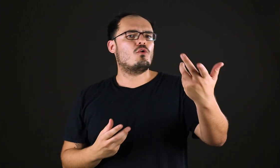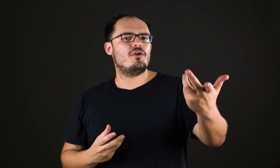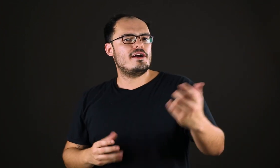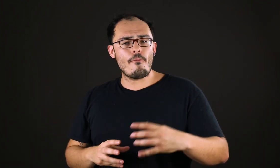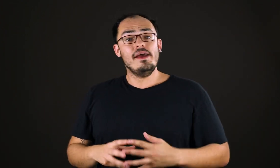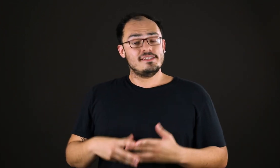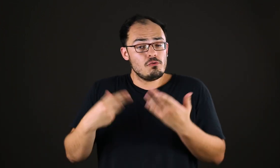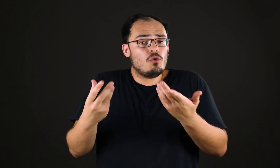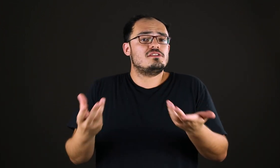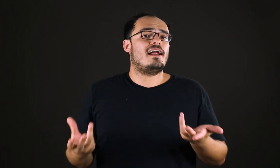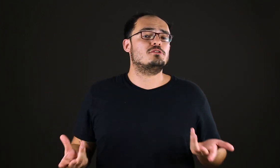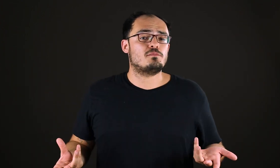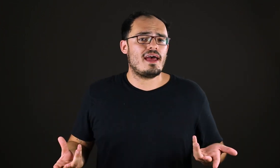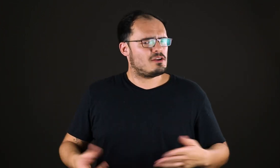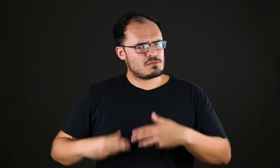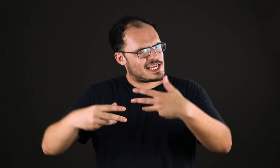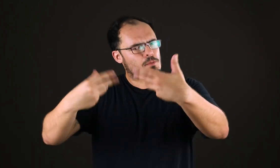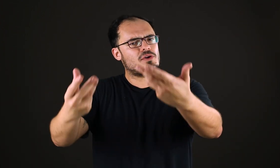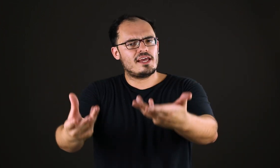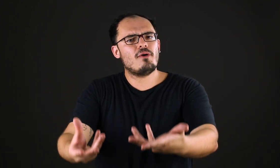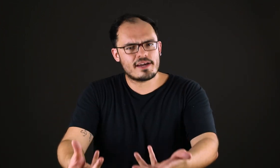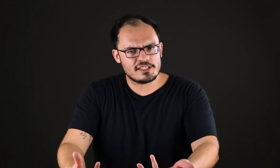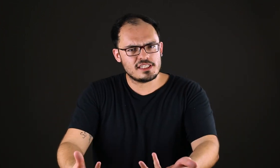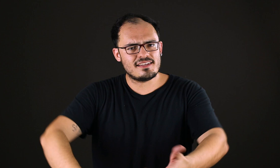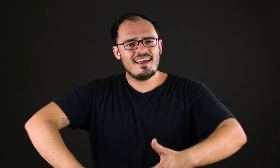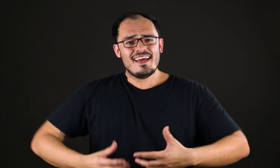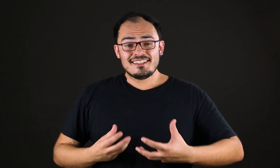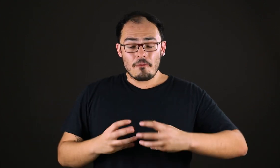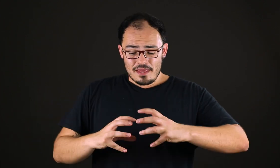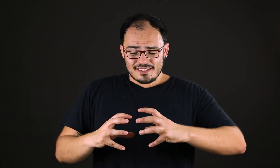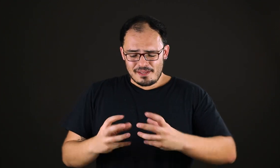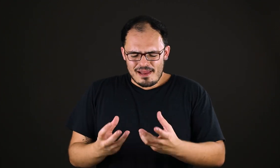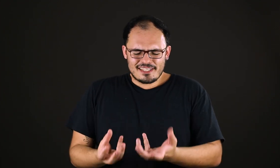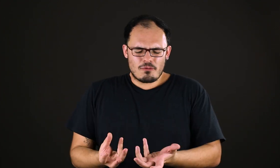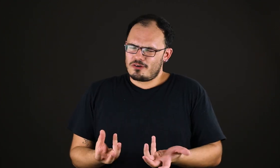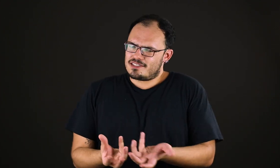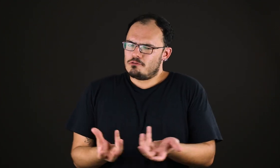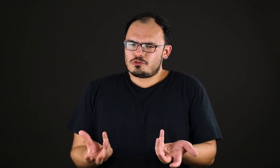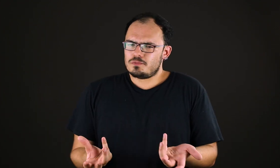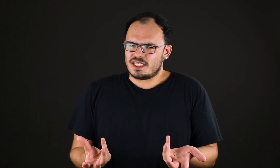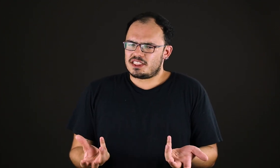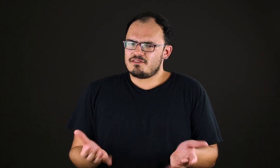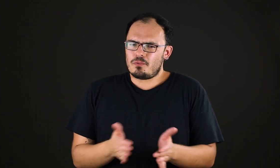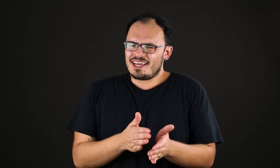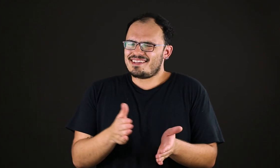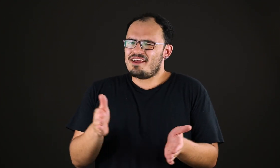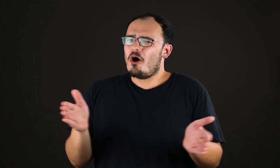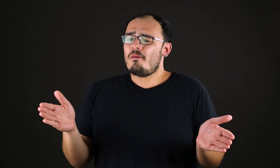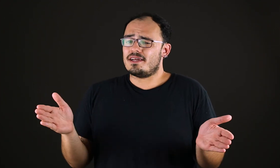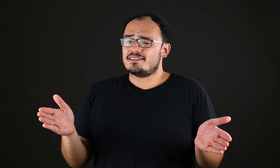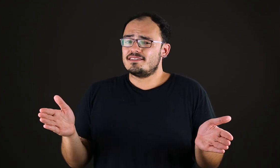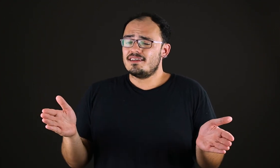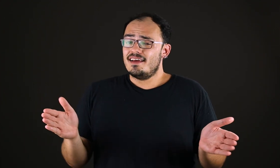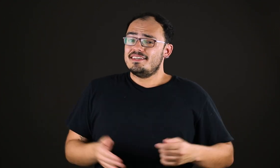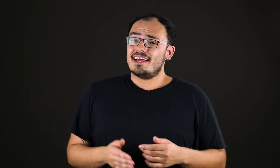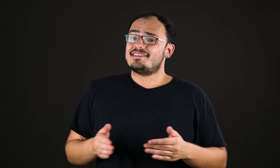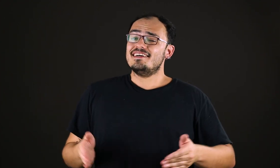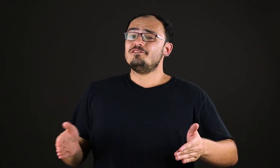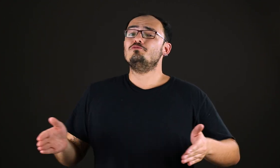Alcorão, são considerados belos, mesmo por quem não acredita. Então, se beleza é uma coisa tão subjetiva, por que tem obras que há tanto